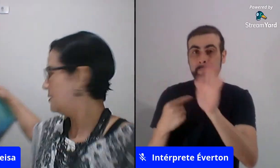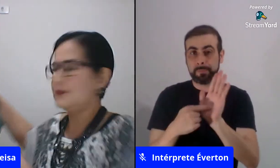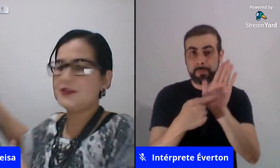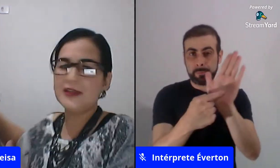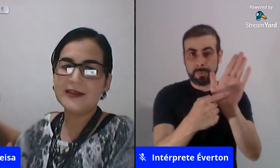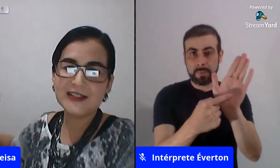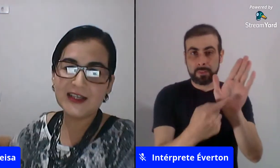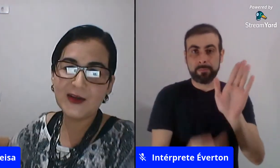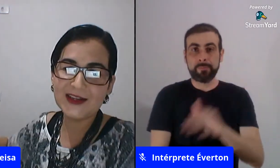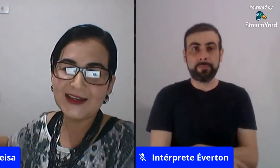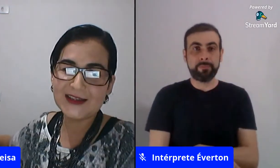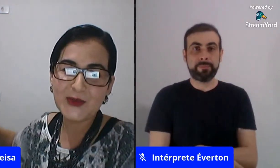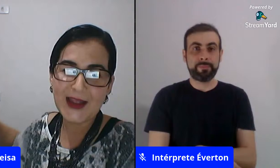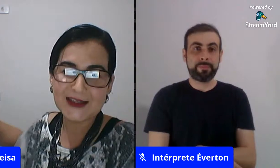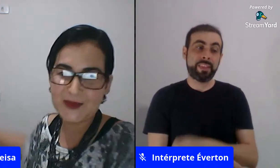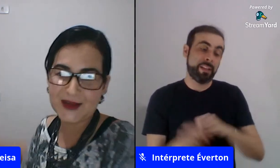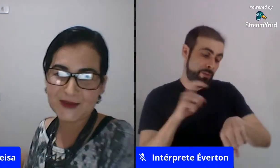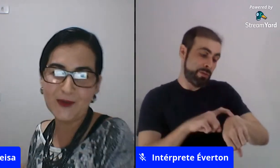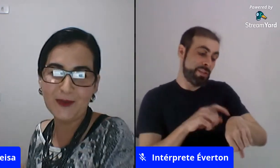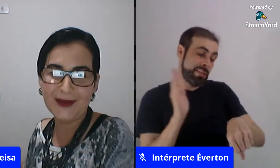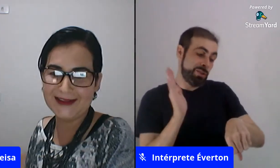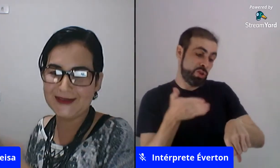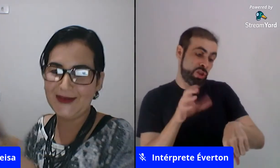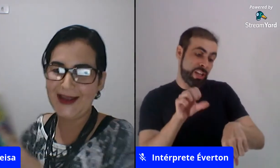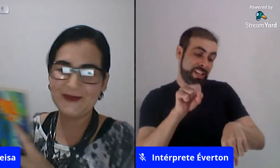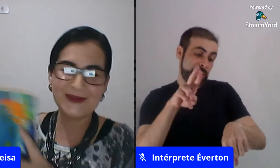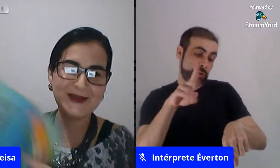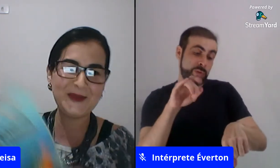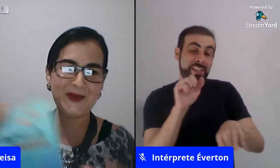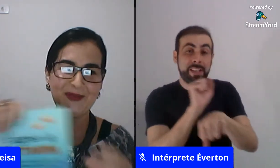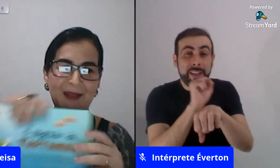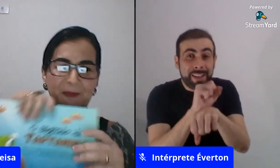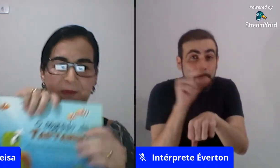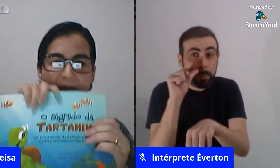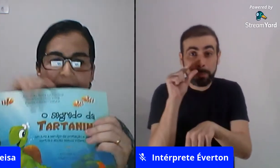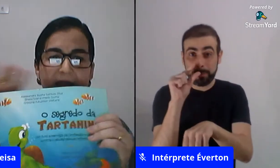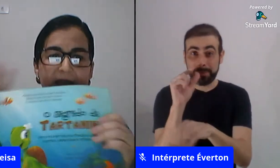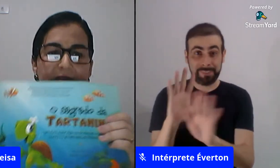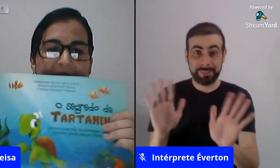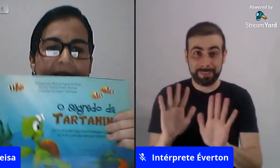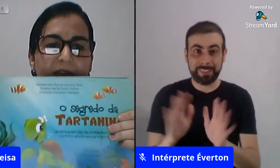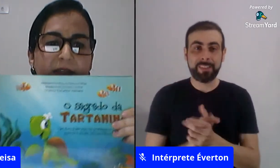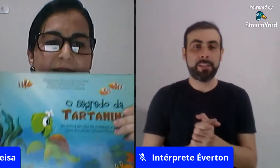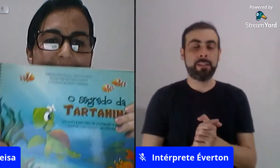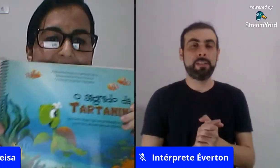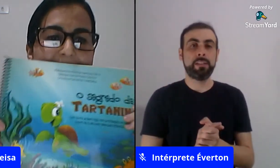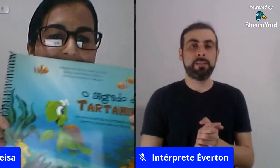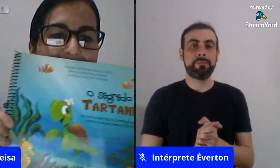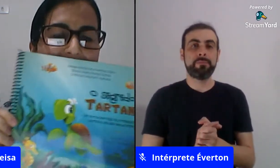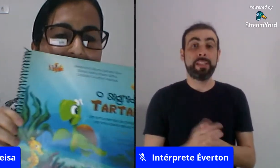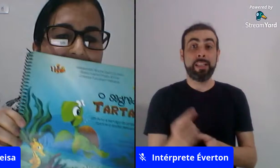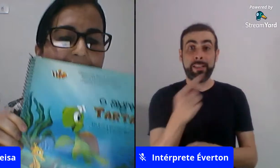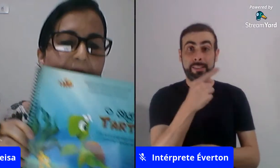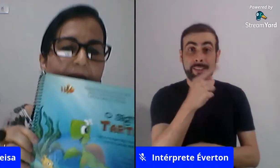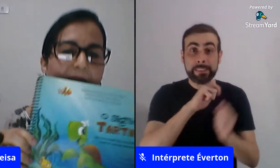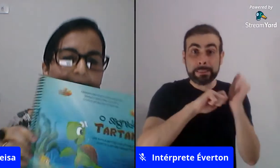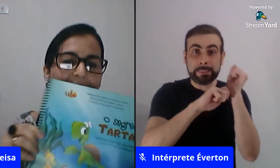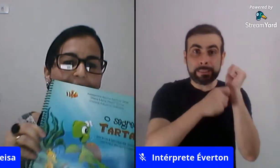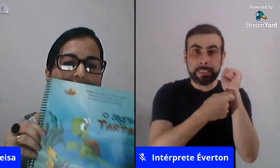eu sei que está já na hora da suédia espera só um pouquinho suédia eu passei do meu tempo esse o segredo da tartanina